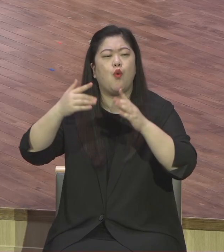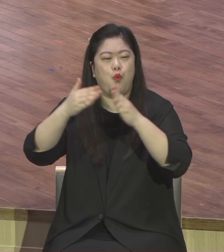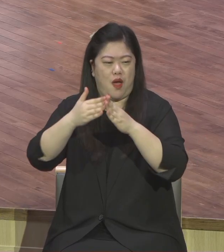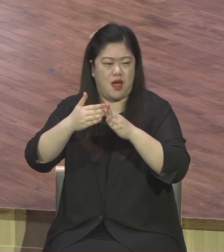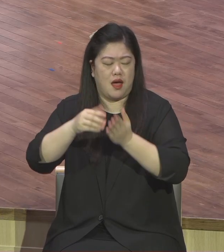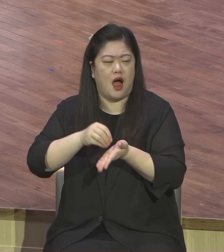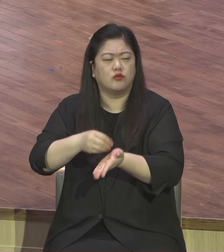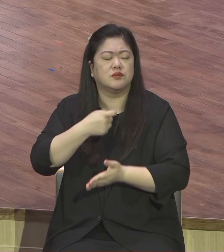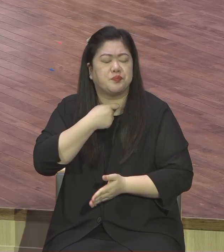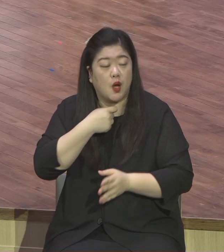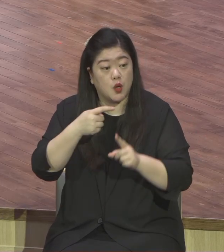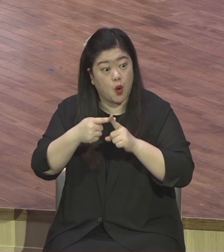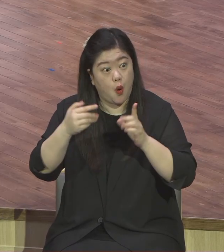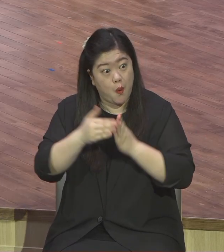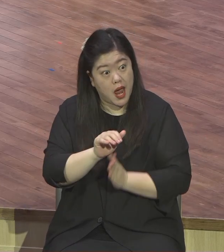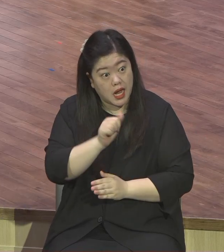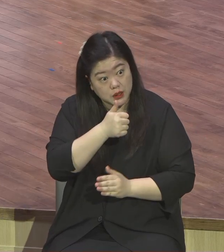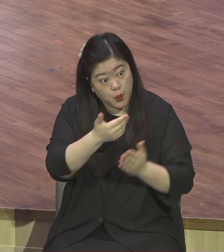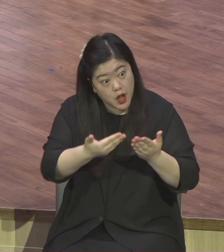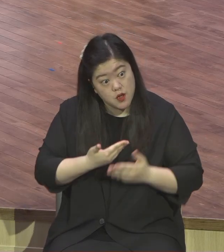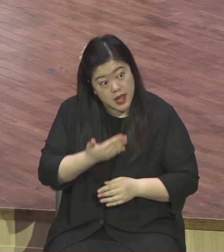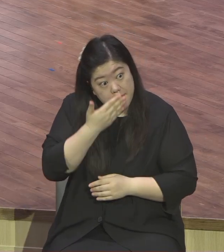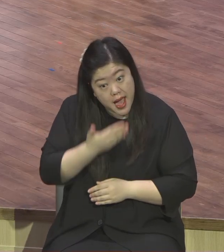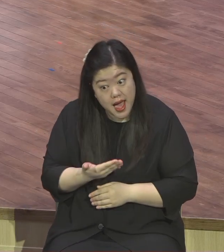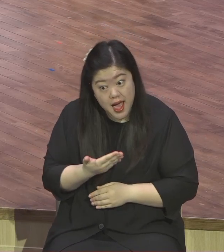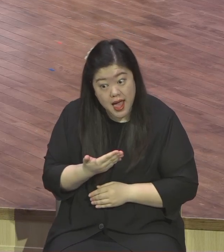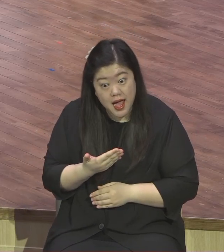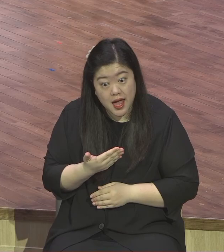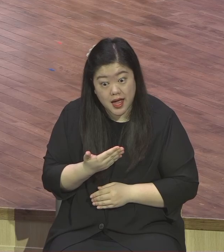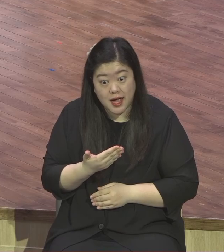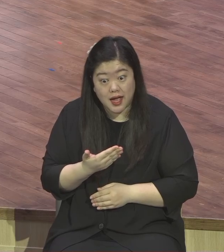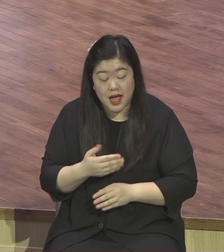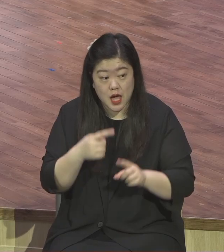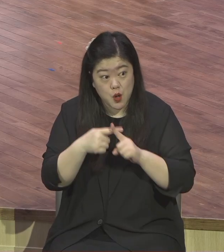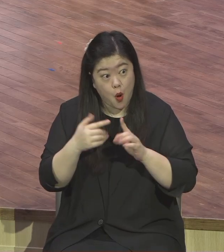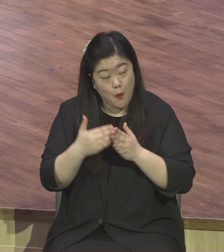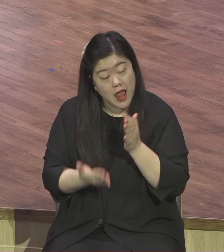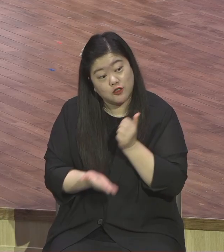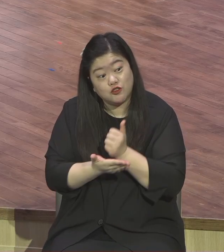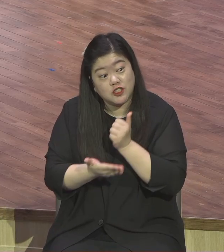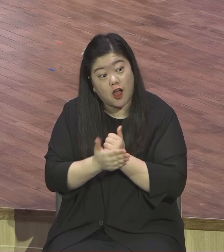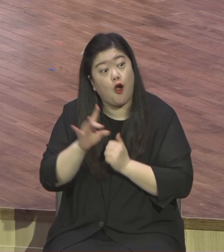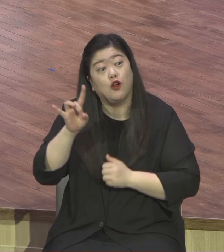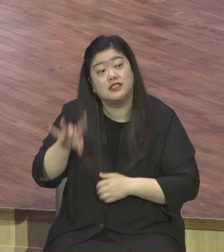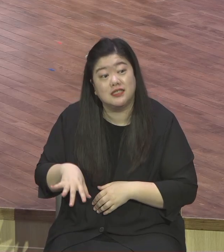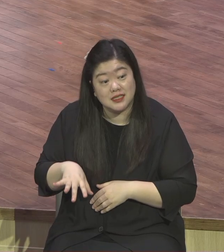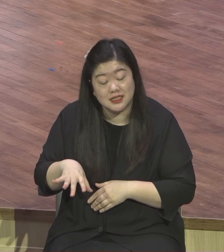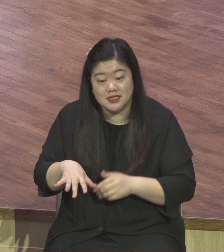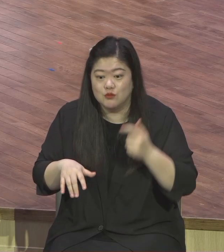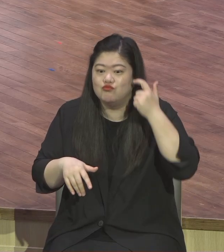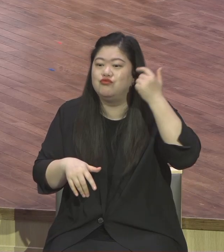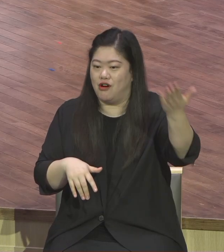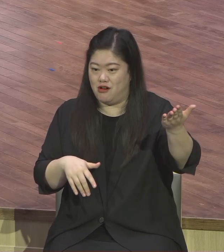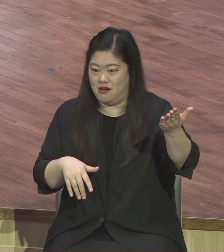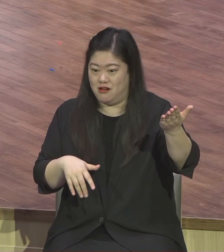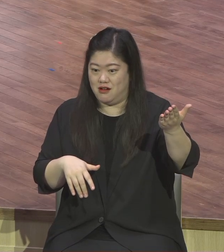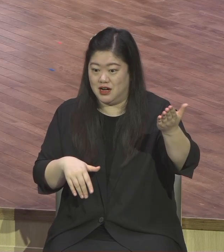나갈지 잘 모르겠는데 혹시 추천해줄 교회가 있습니까 그렇게 물으니까 경찰이라는 말이 저는